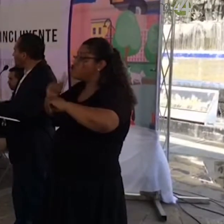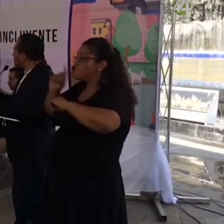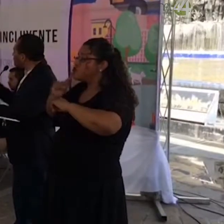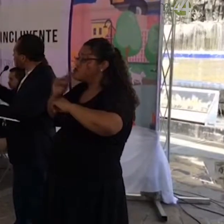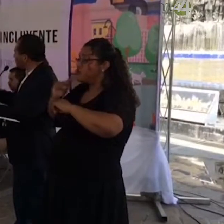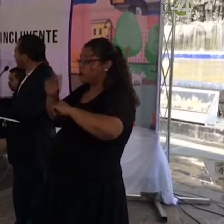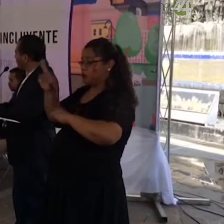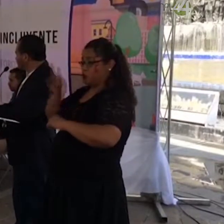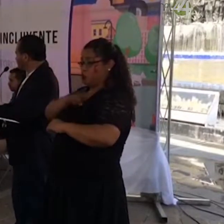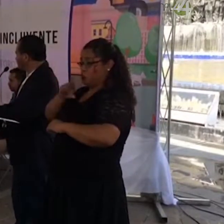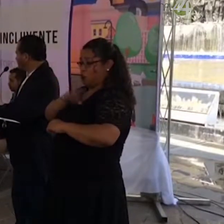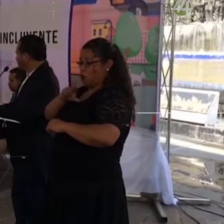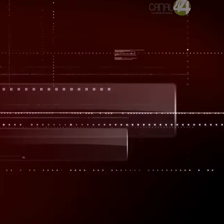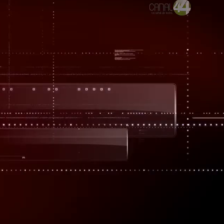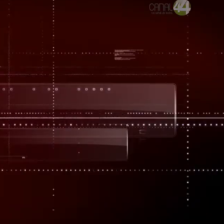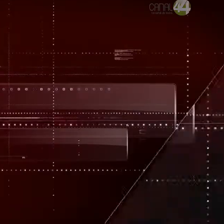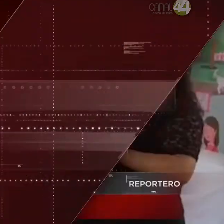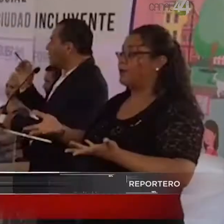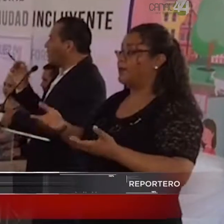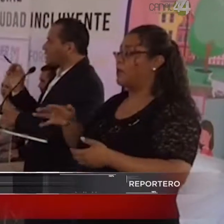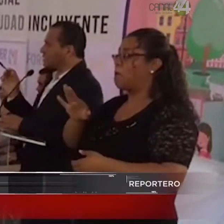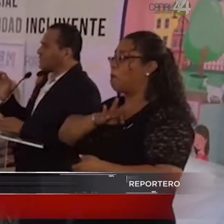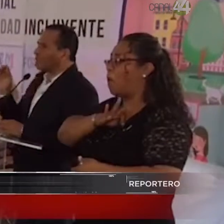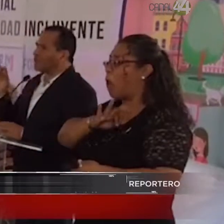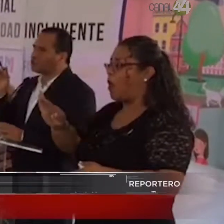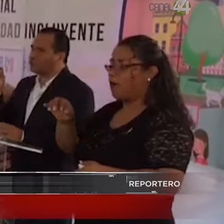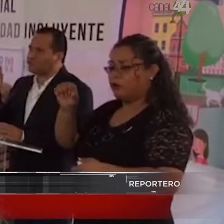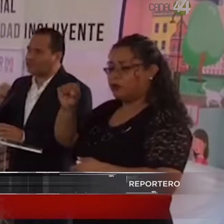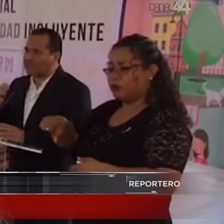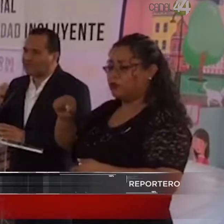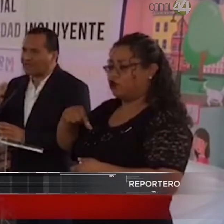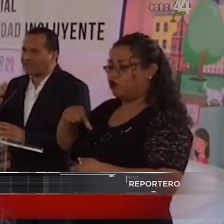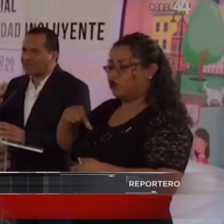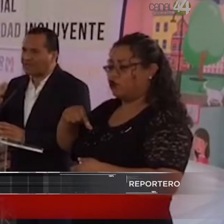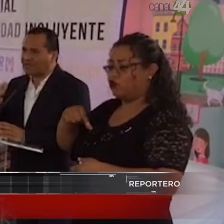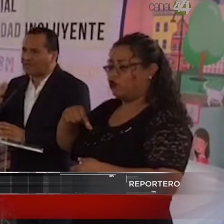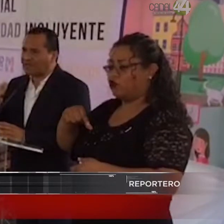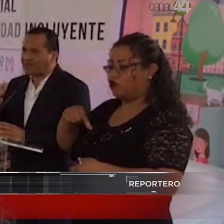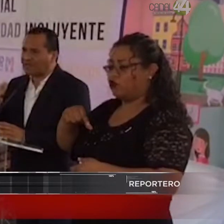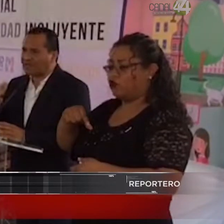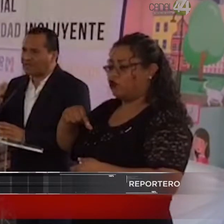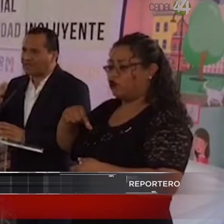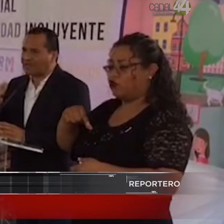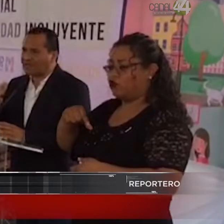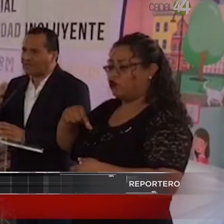y eso no se vale. Señal informativa, Henry Saldaña. Gracias.